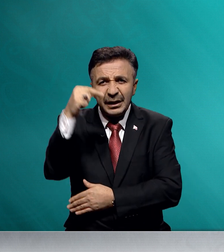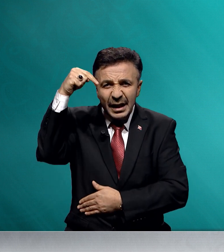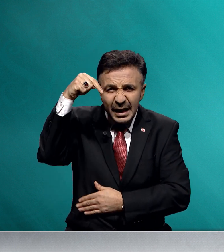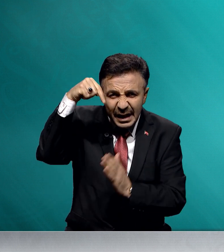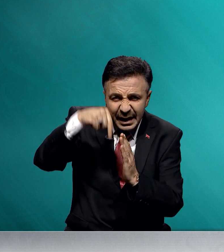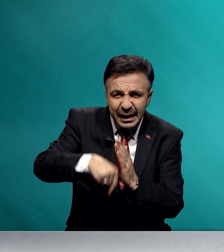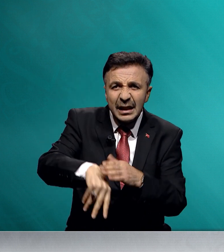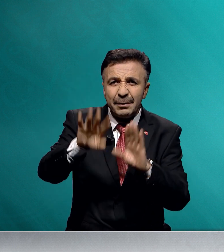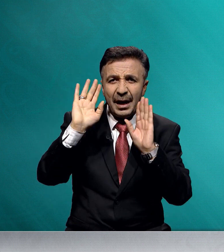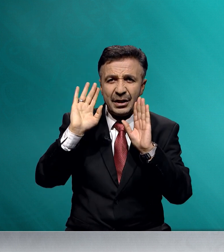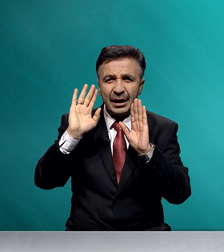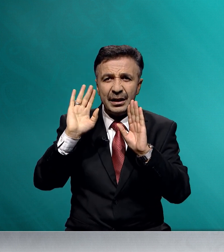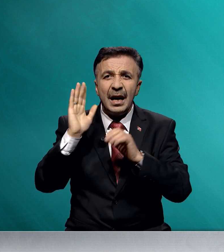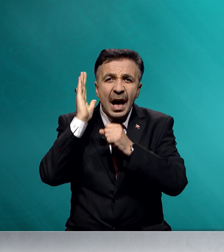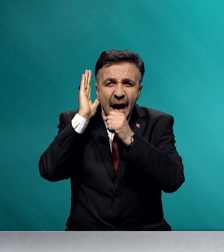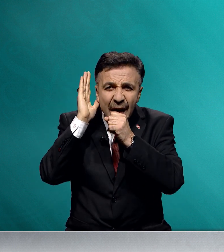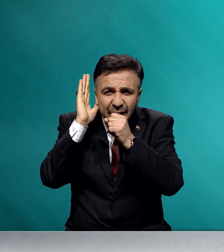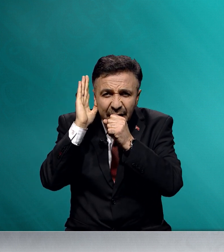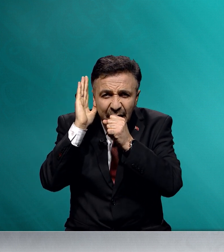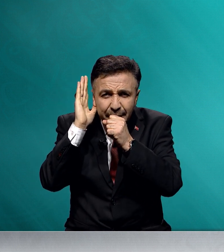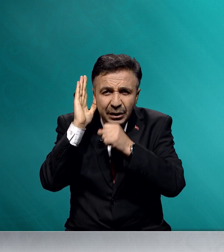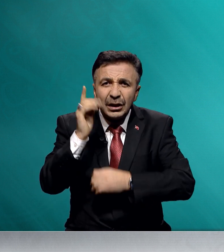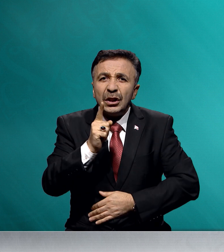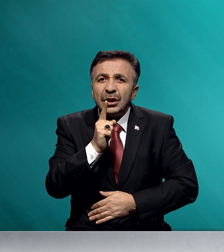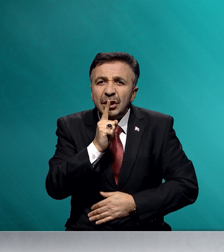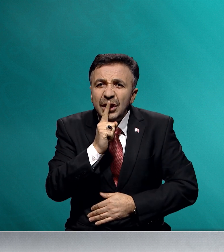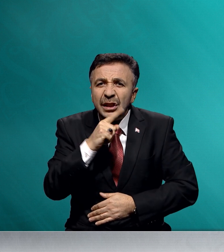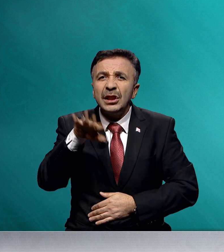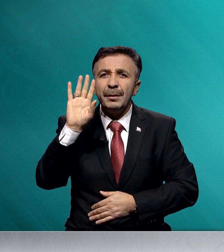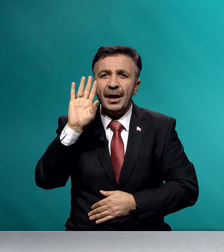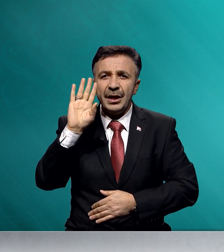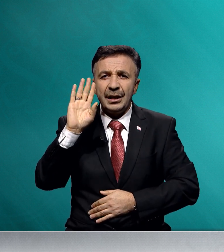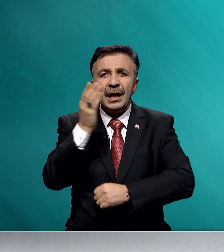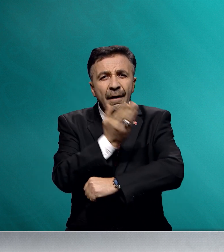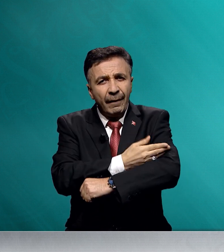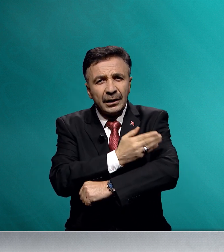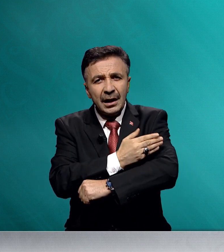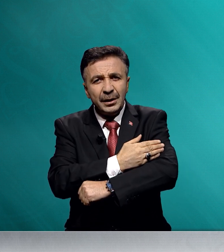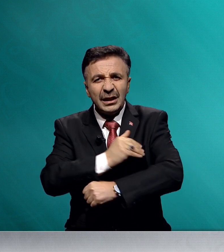indirtmeyecek, ezanlarımızı dindirtmeyecek, vatanımızı